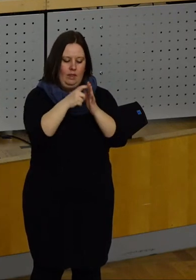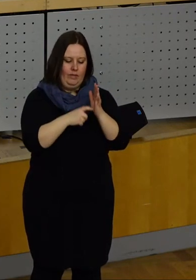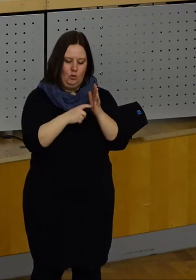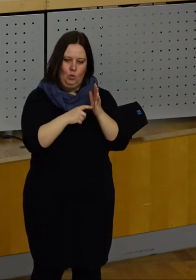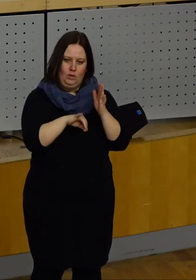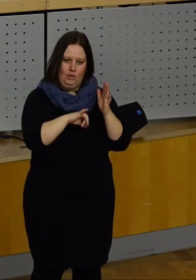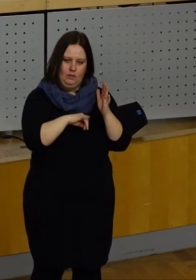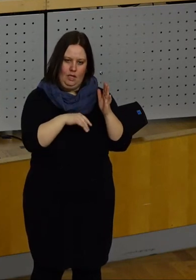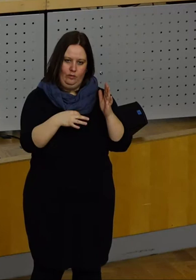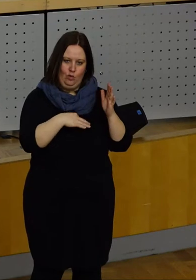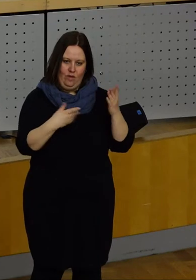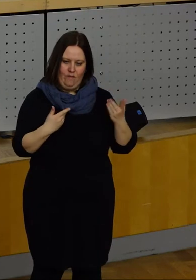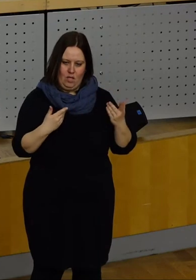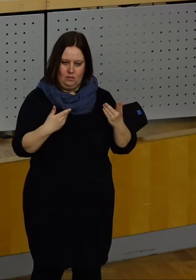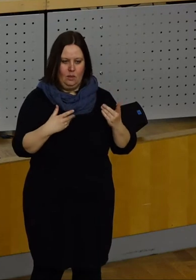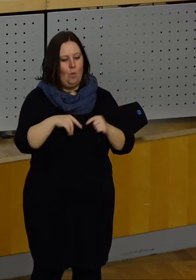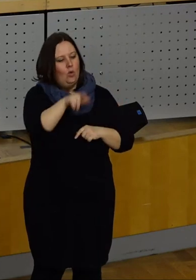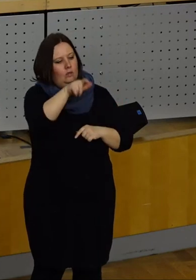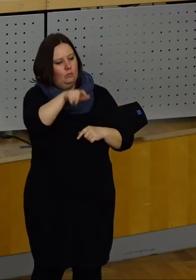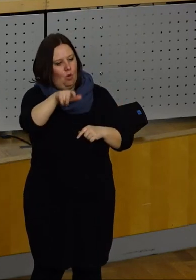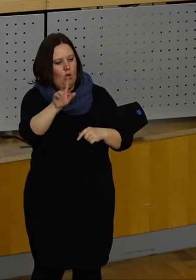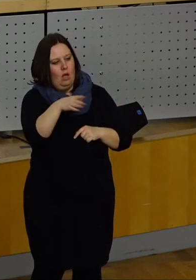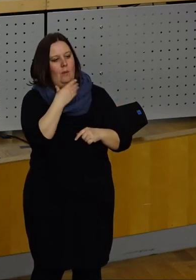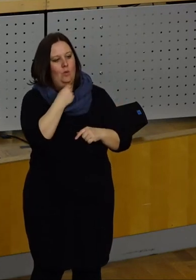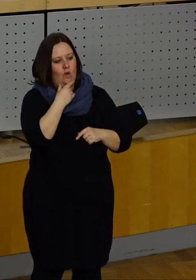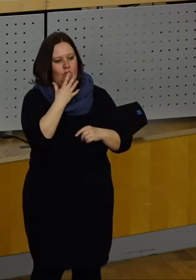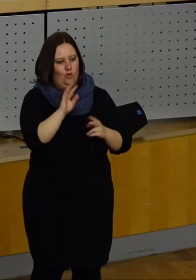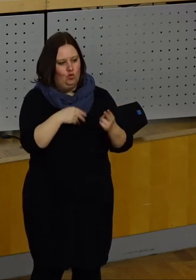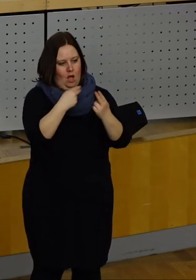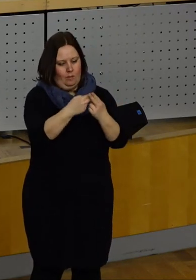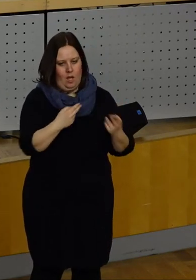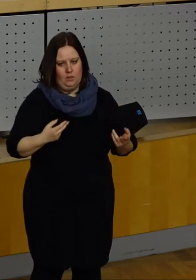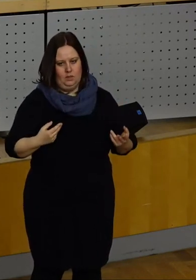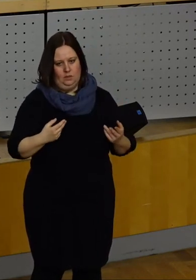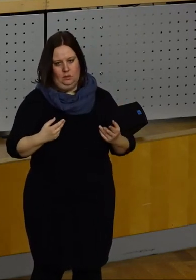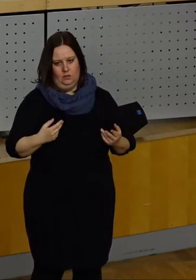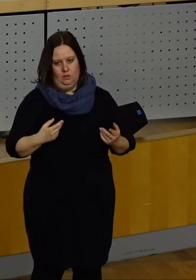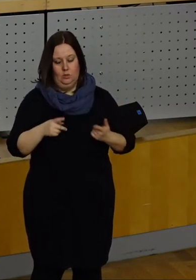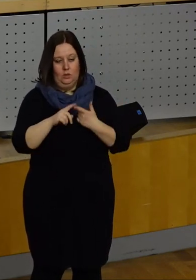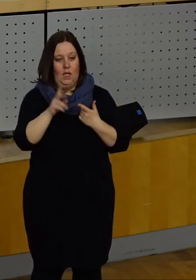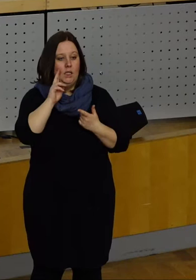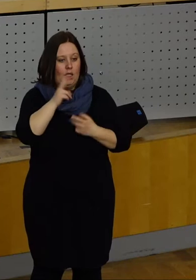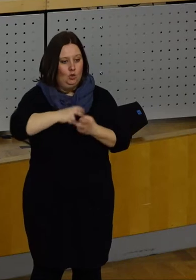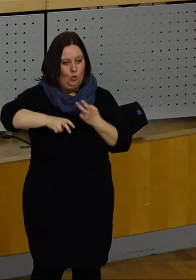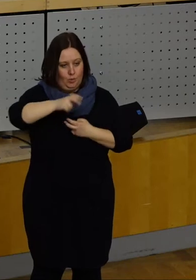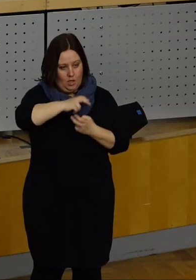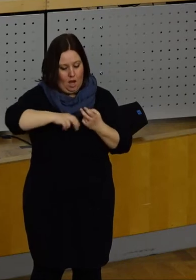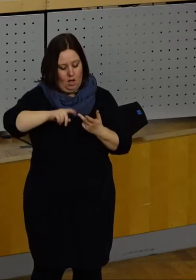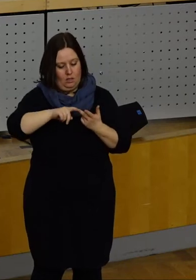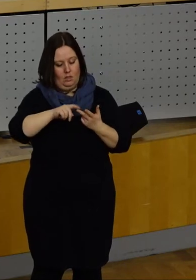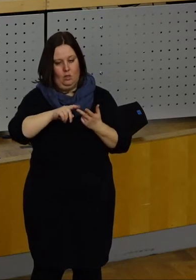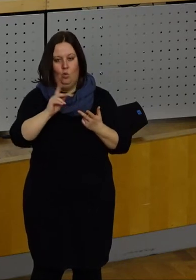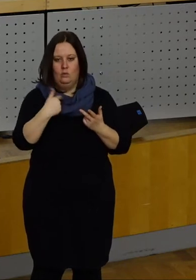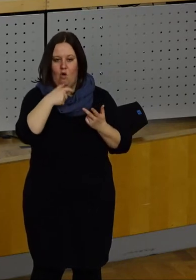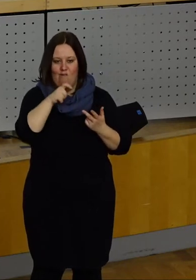sich an den Bedürfnissen und Wünschen der Bürger- und Bürgervereinigung orientieren, täglicher Umgang und